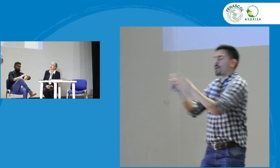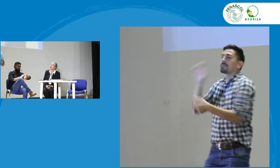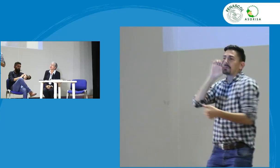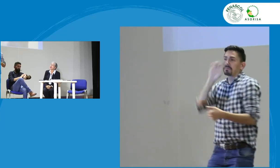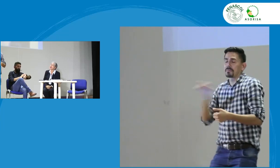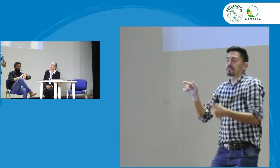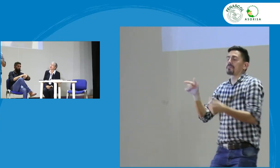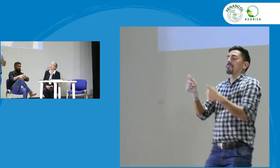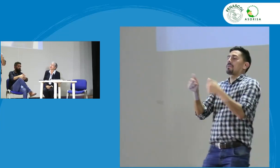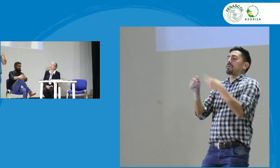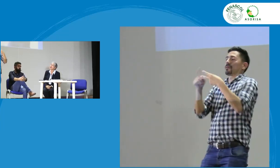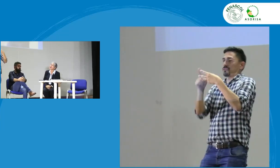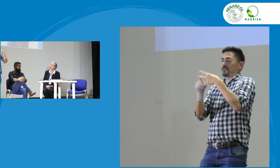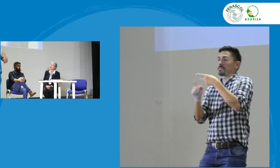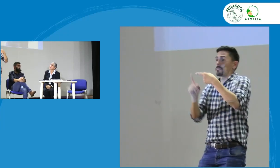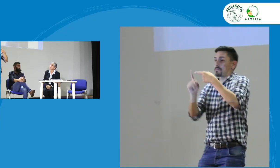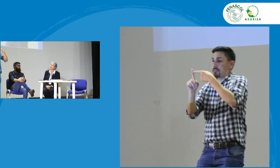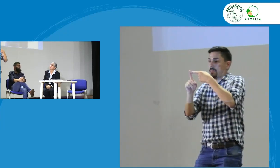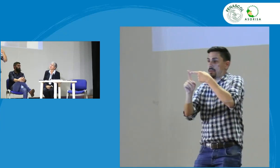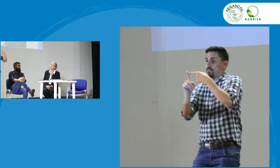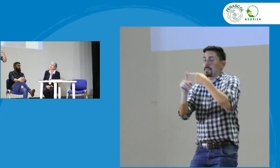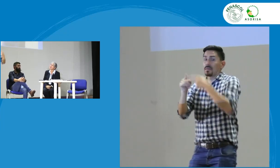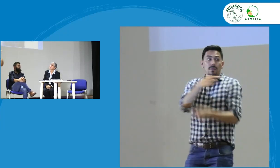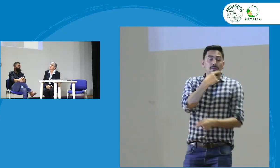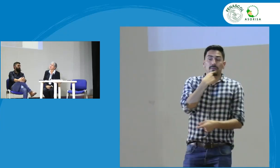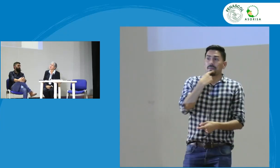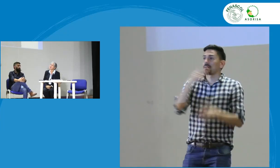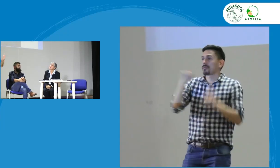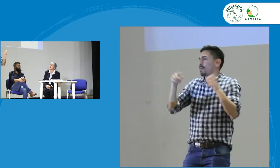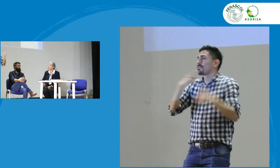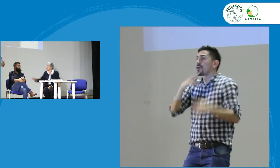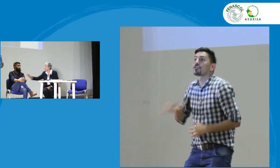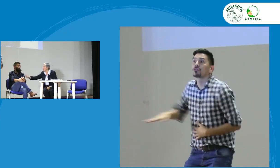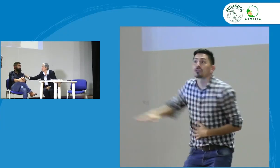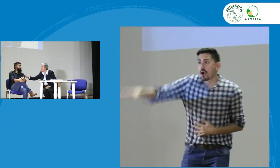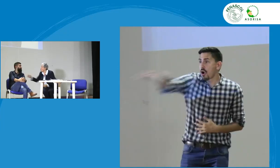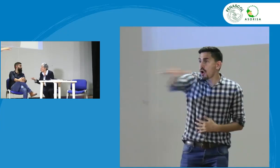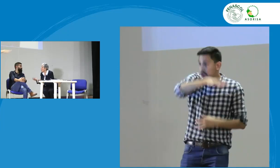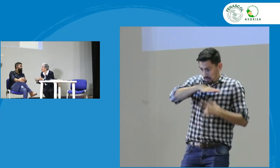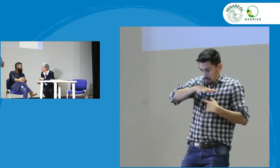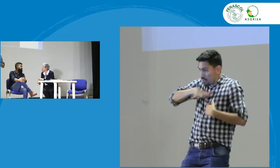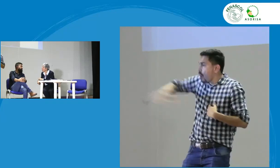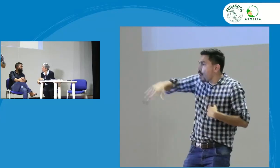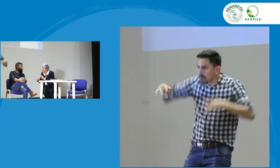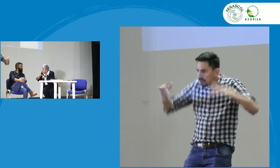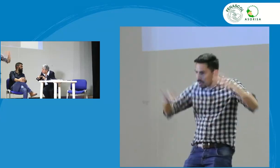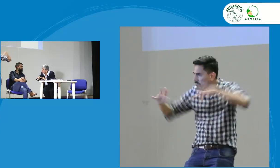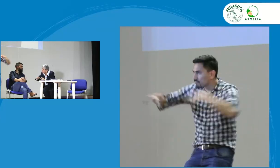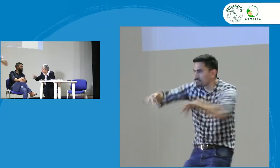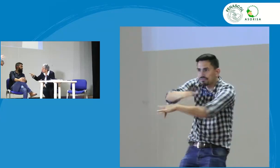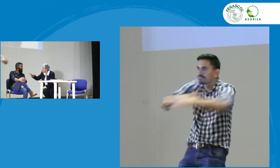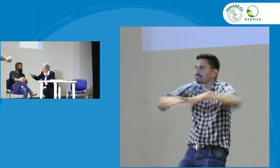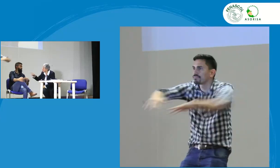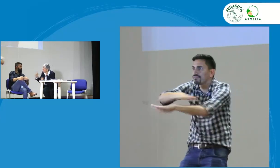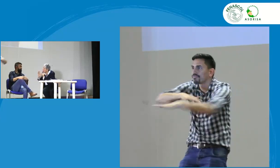perfecto entonces allí encontramos dos aspectos todos todos somos